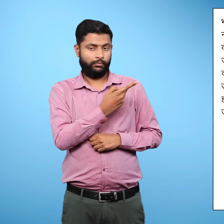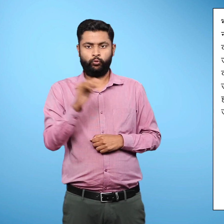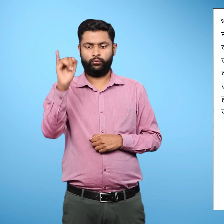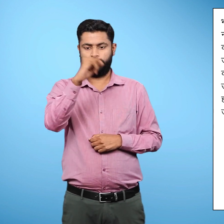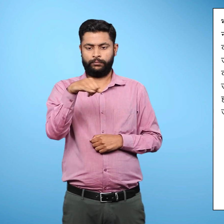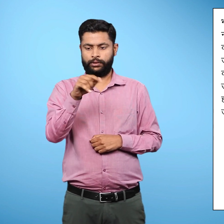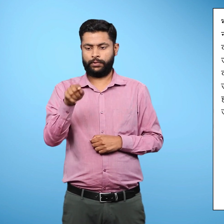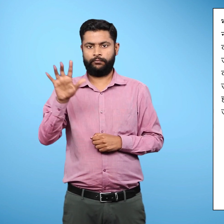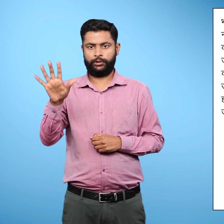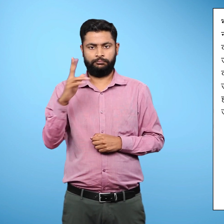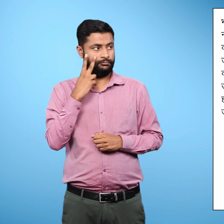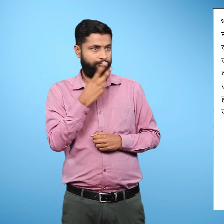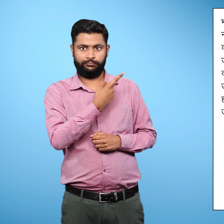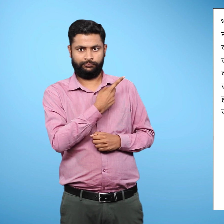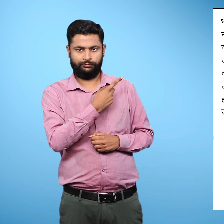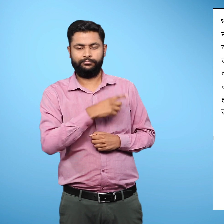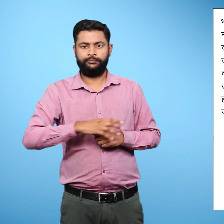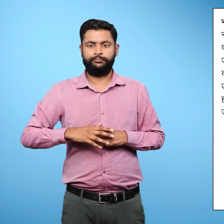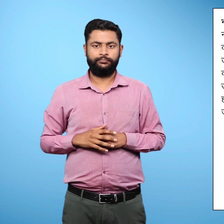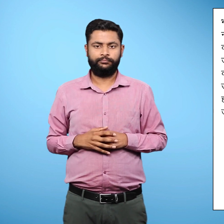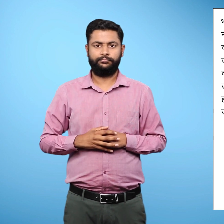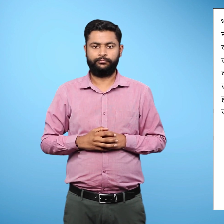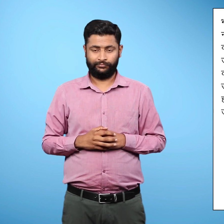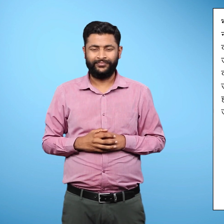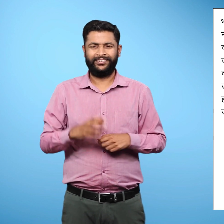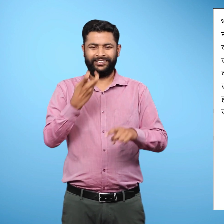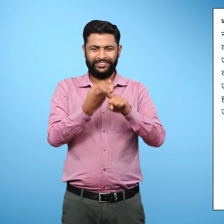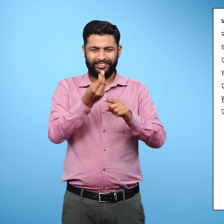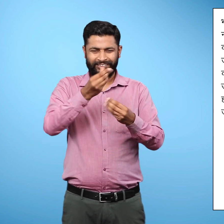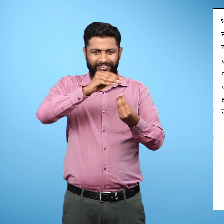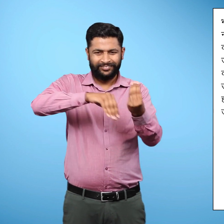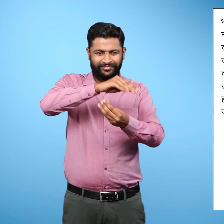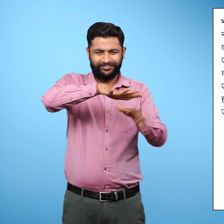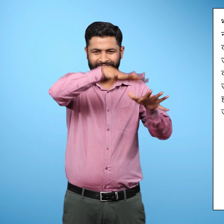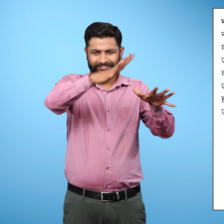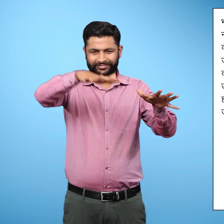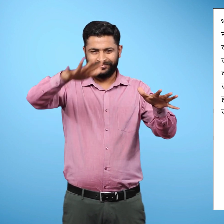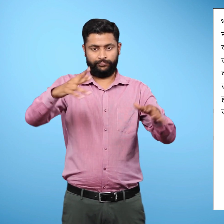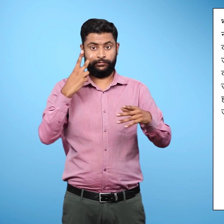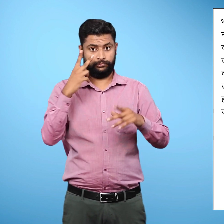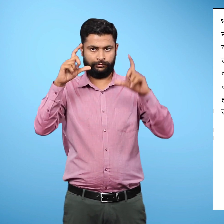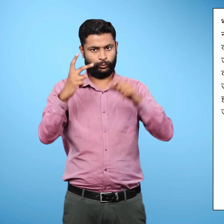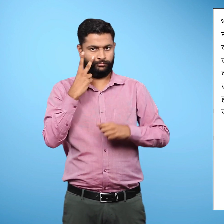चित्र 6.5 दिया गया है। जिसमें पठार की तस्वीर दिखाई गई